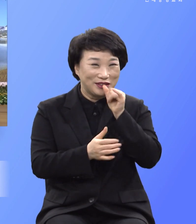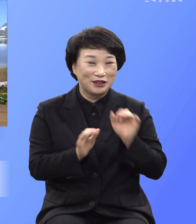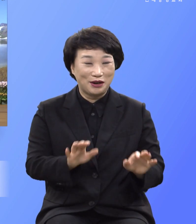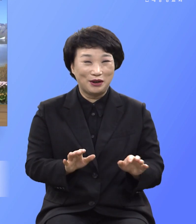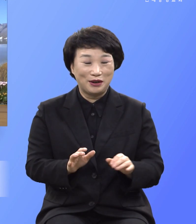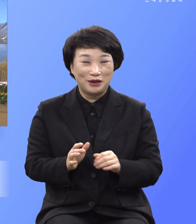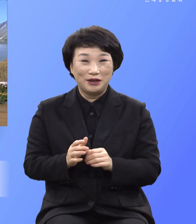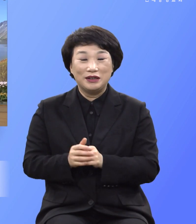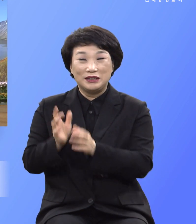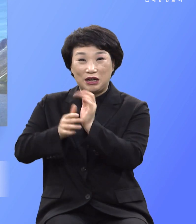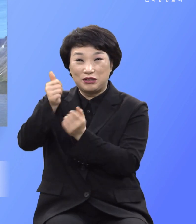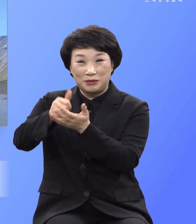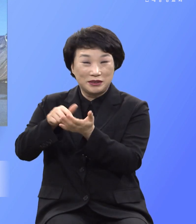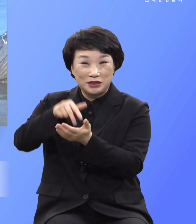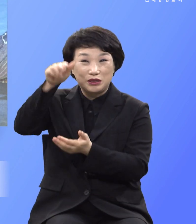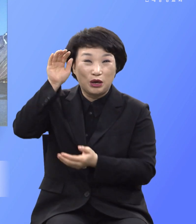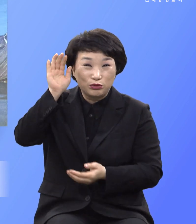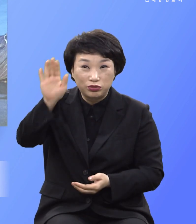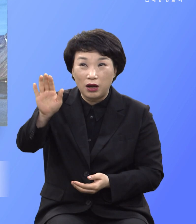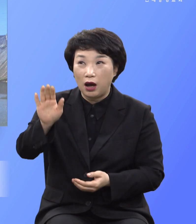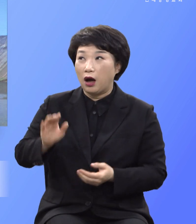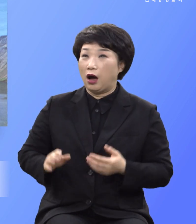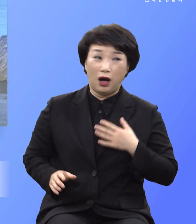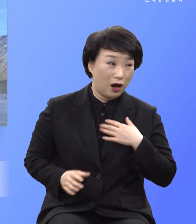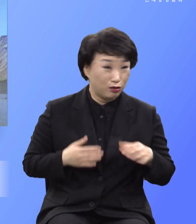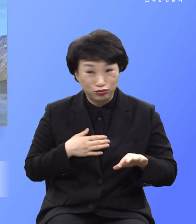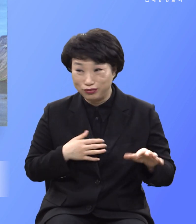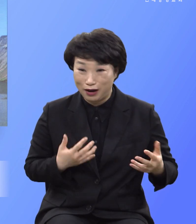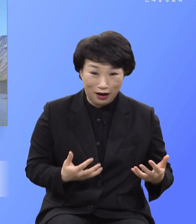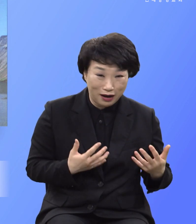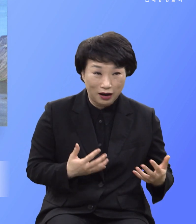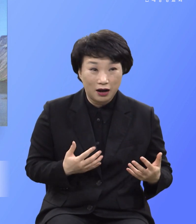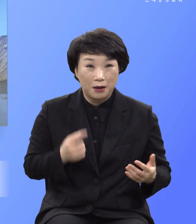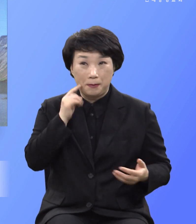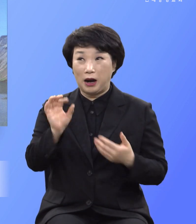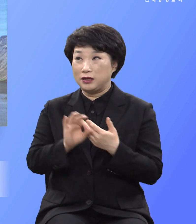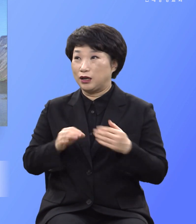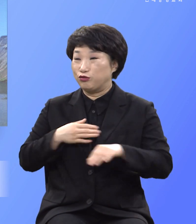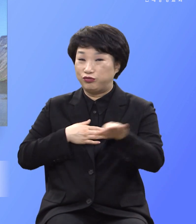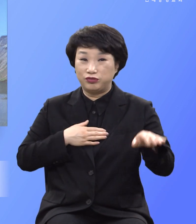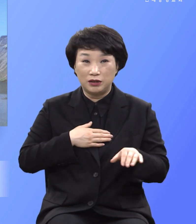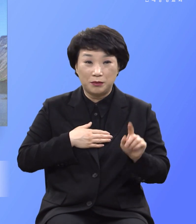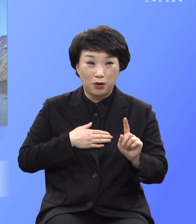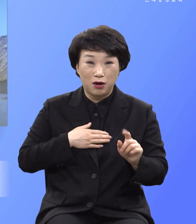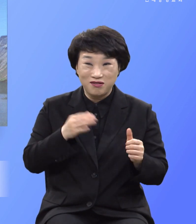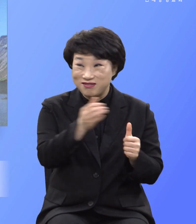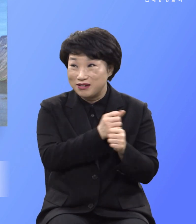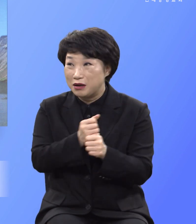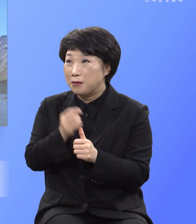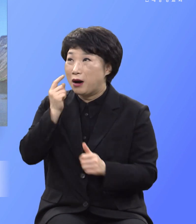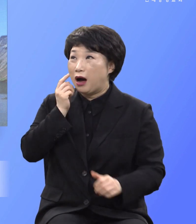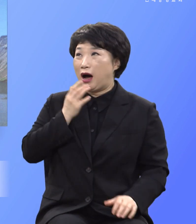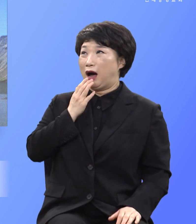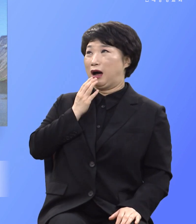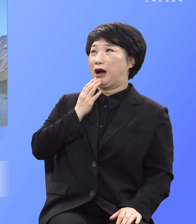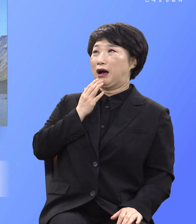승천하신 다음에 큰일 났다 만약에 우리를 무리가 붙들리면 우린 당당히